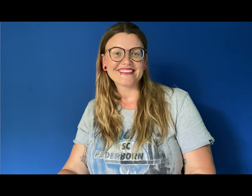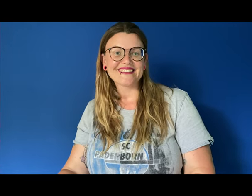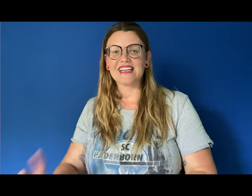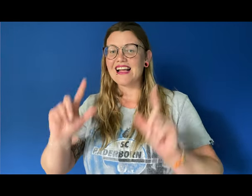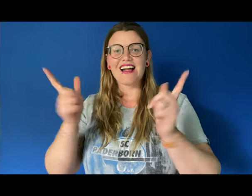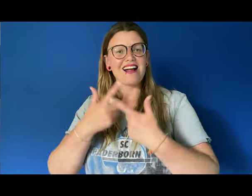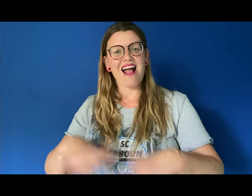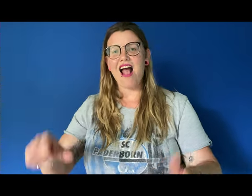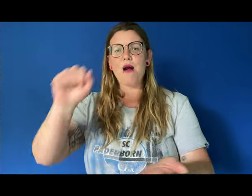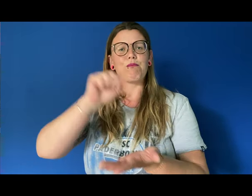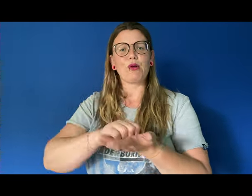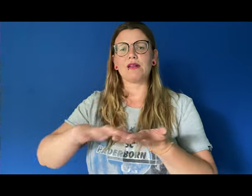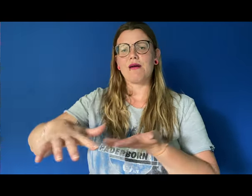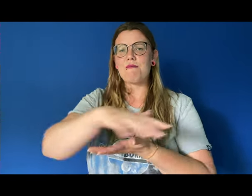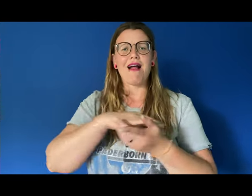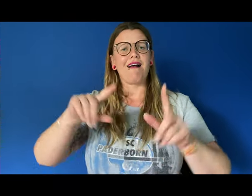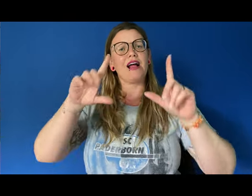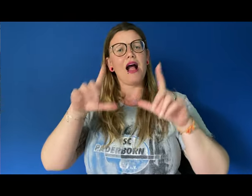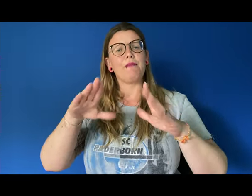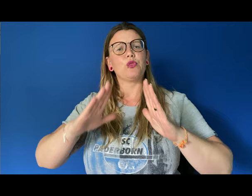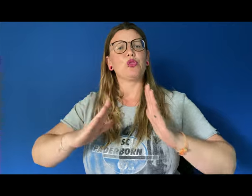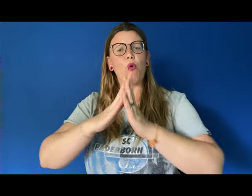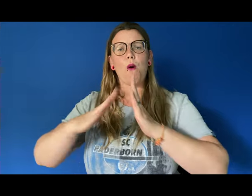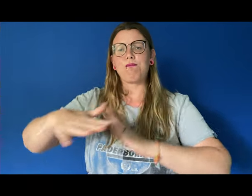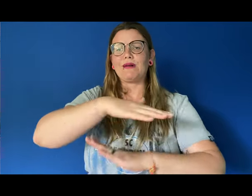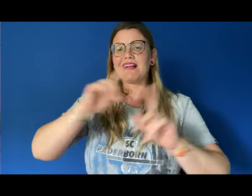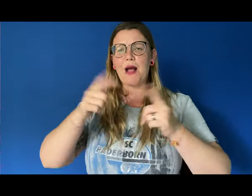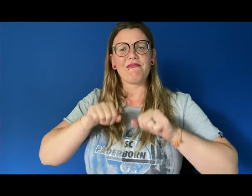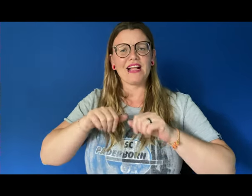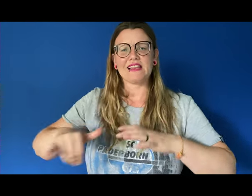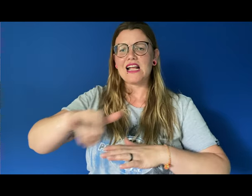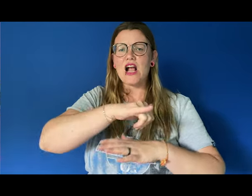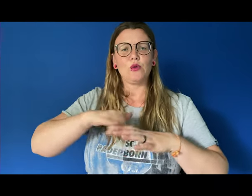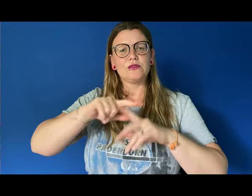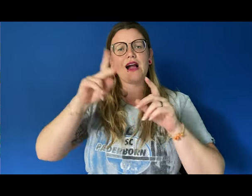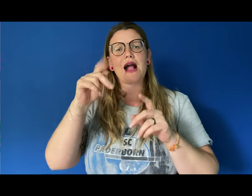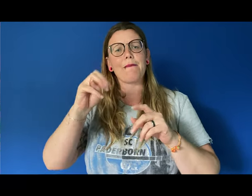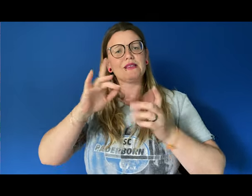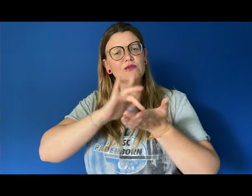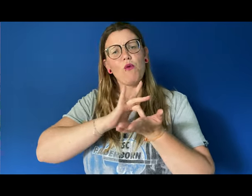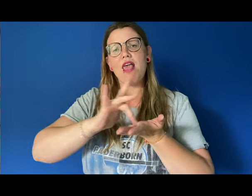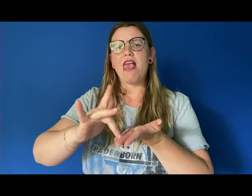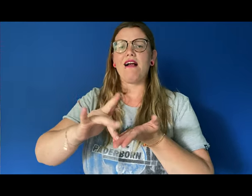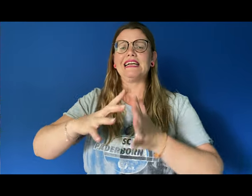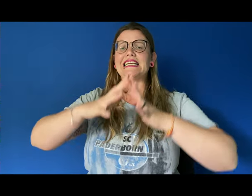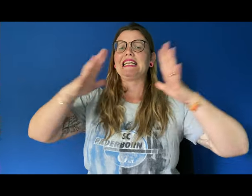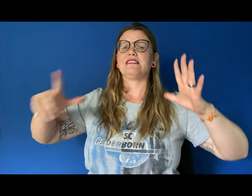Kein Botmarkt auf dem Domplatz, kein Pferdekarussell Der Kampf ist leer, das Riesenrad nicht